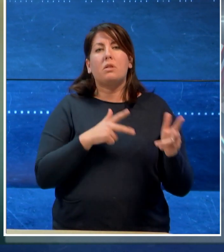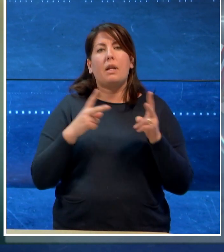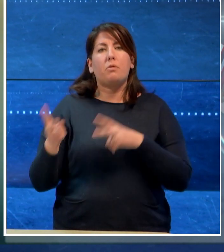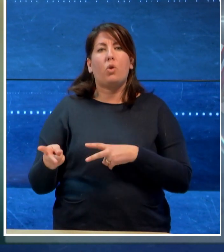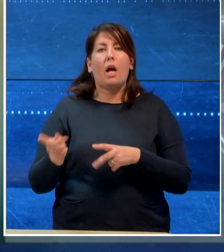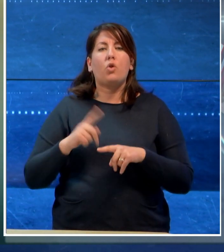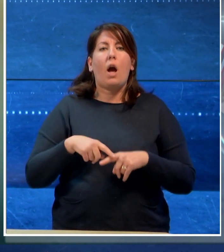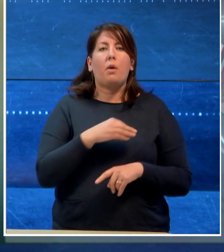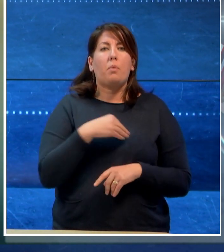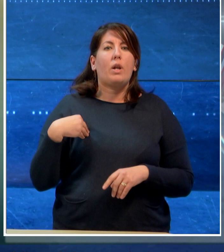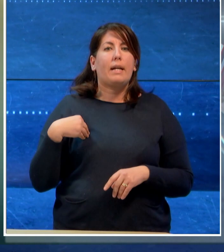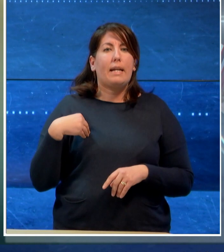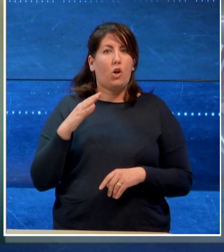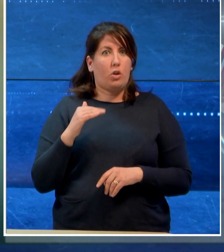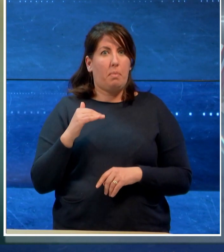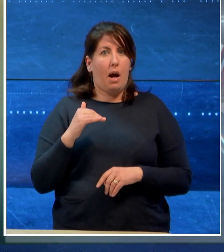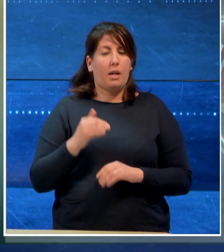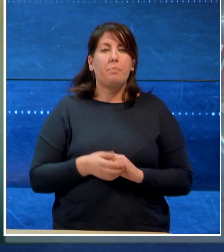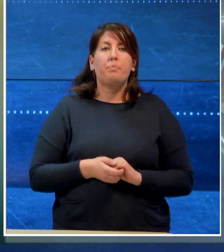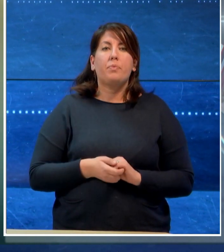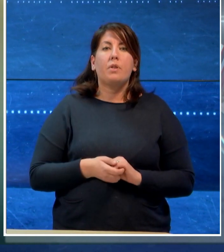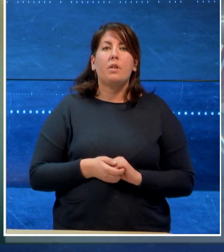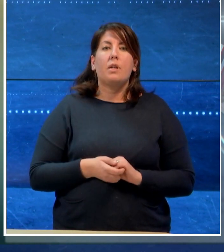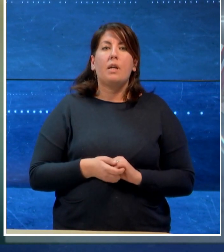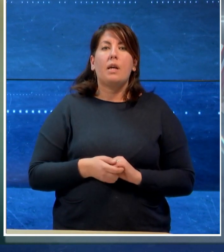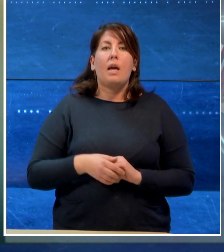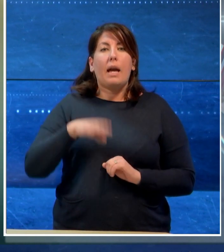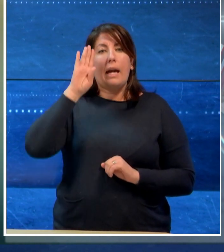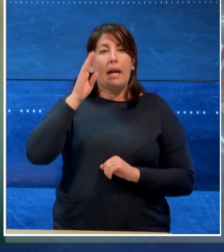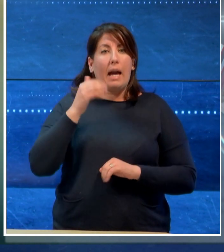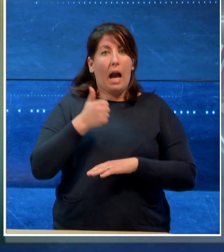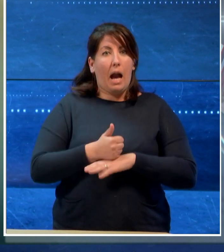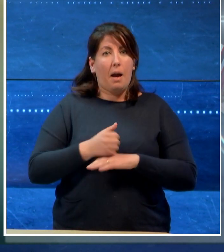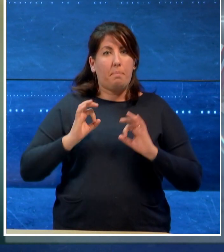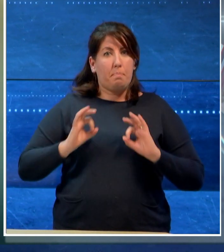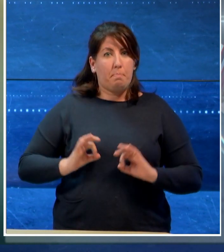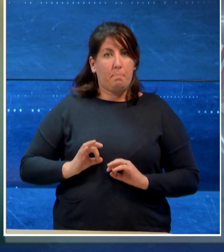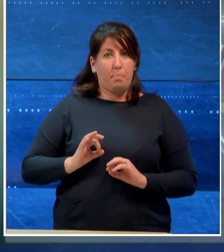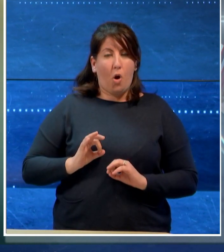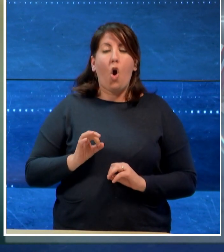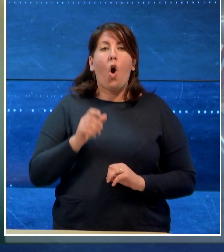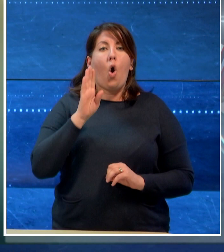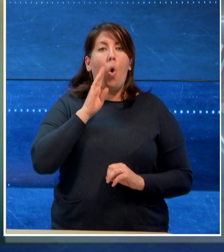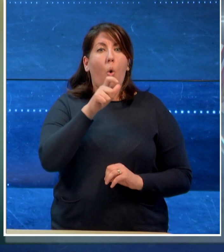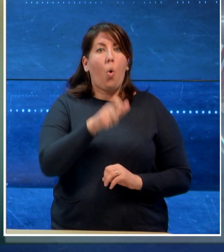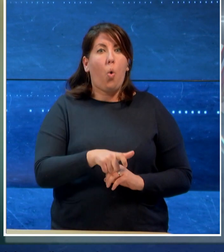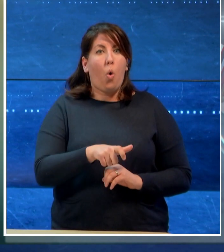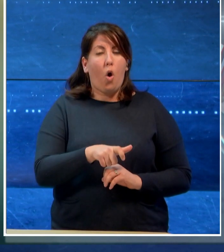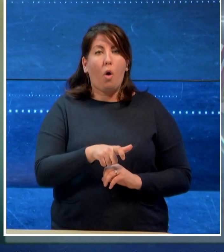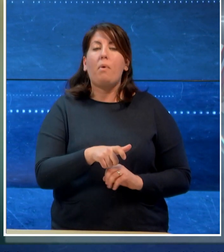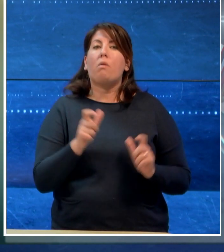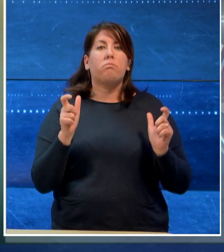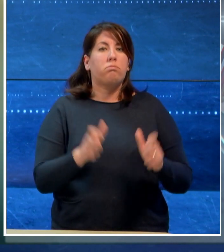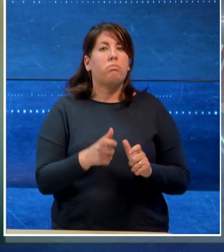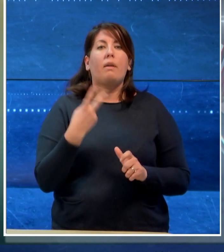Bari. Nei confronti dell'uomo il questore ha disposto il divieto di accesso ai luoghi dove si svolgono